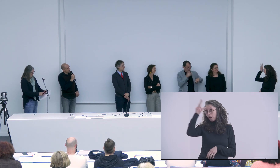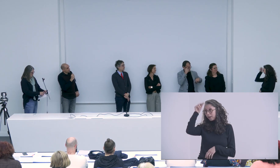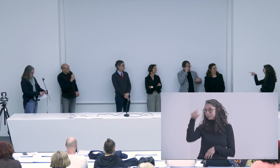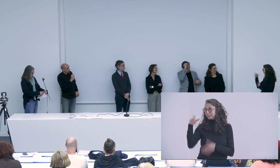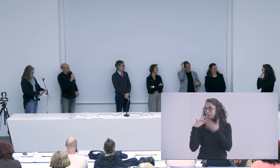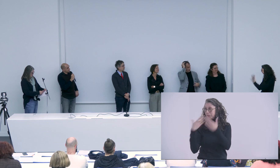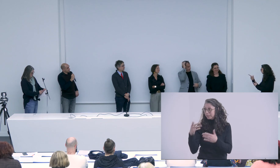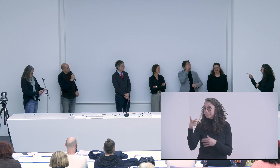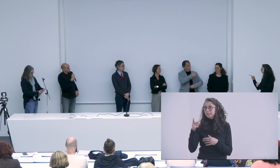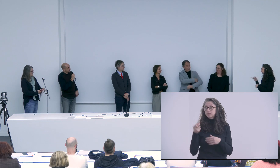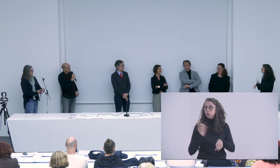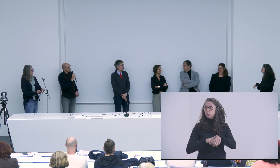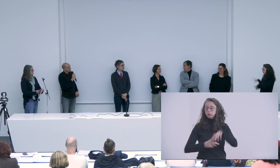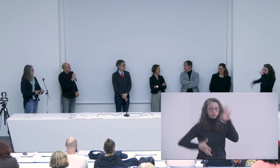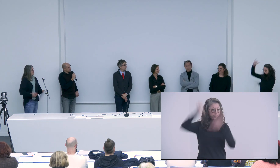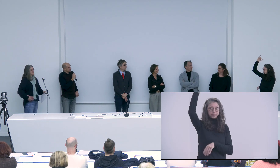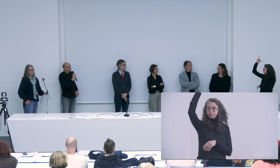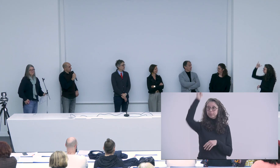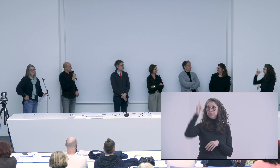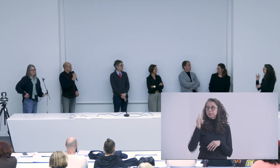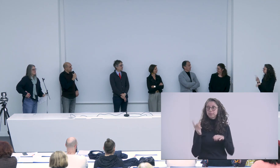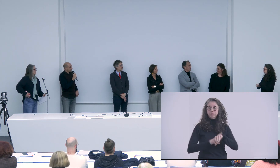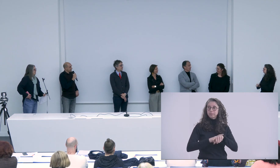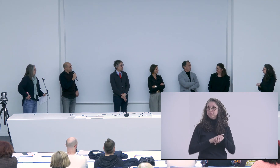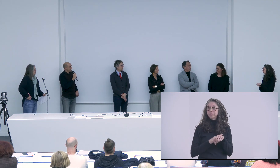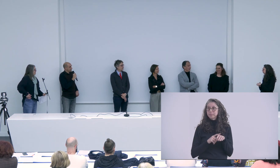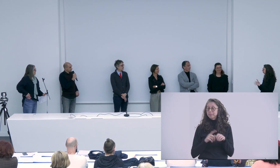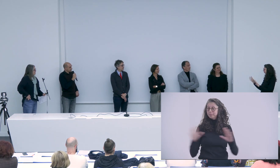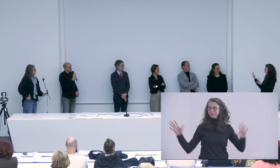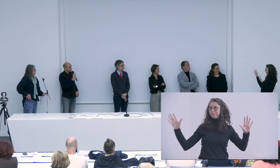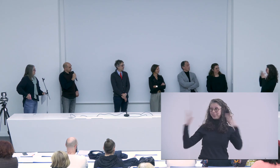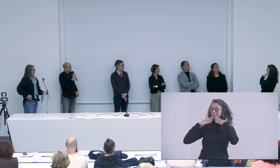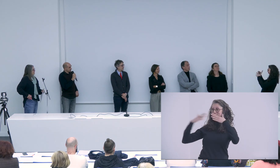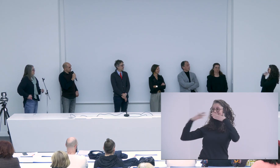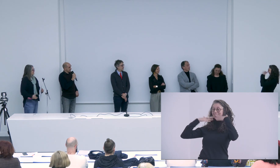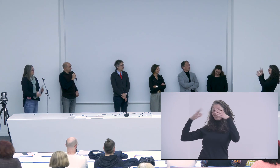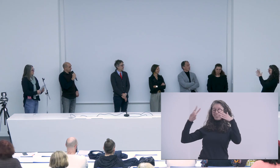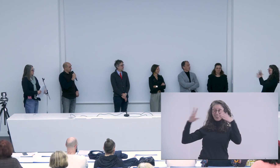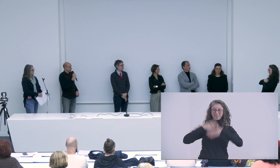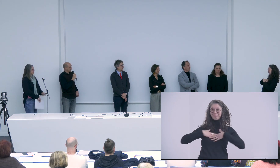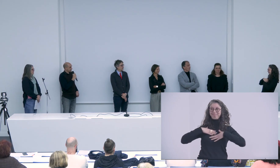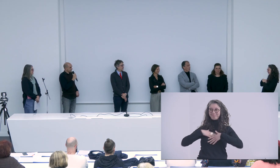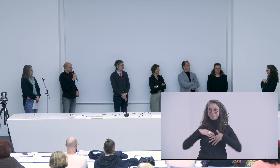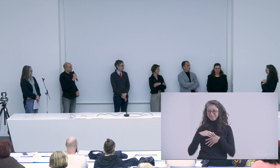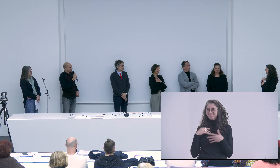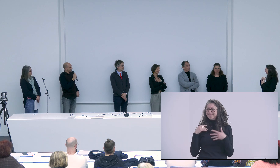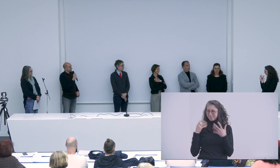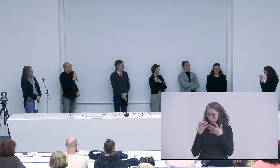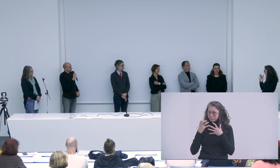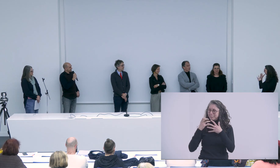merci Laurence merci d'avoir accepté immédiatement merci un grand merci